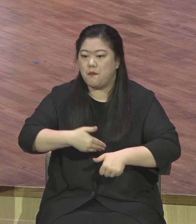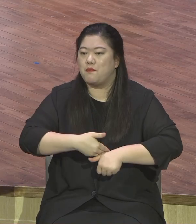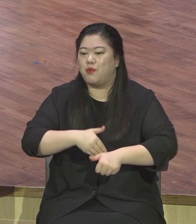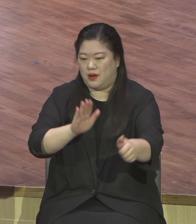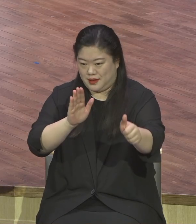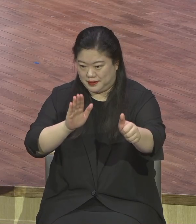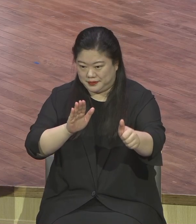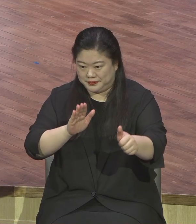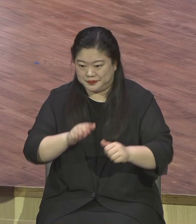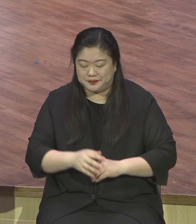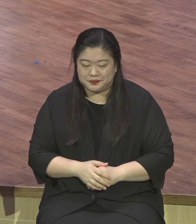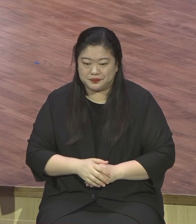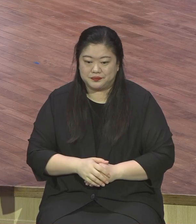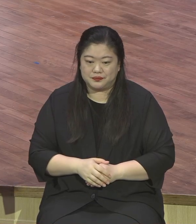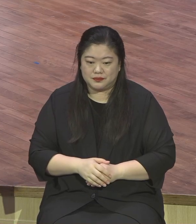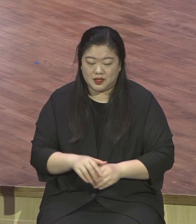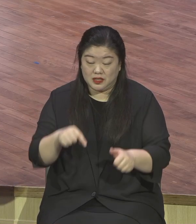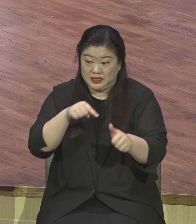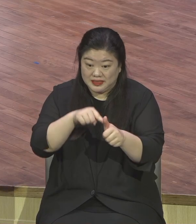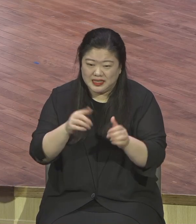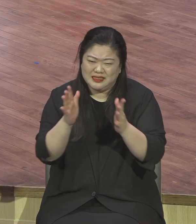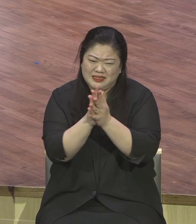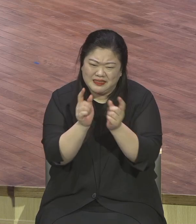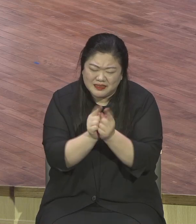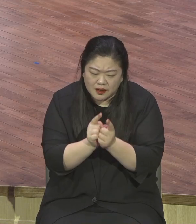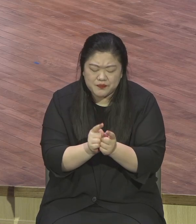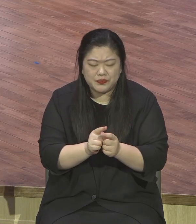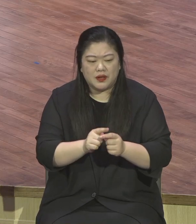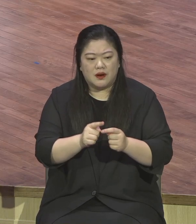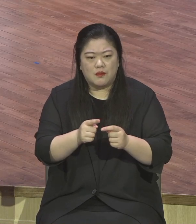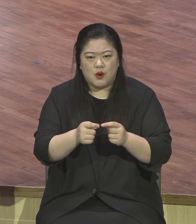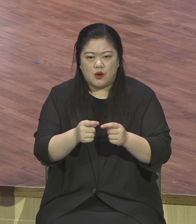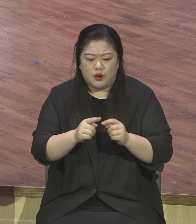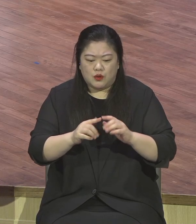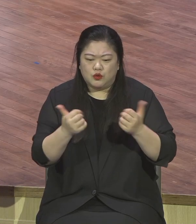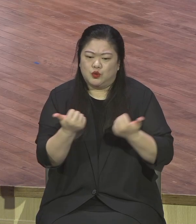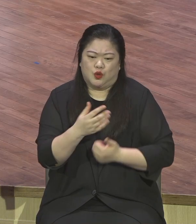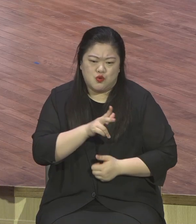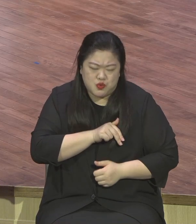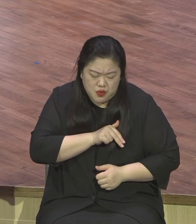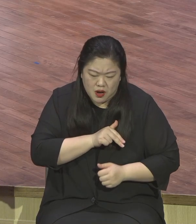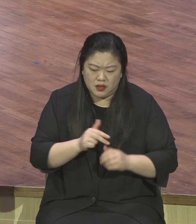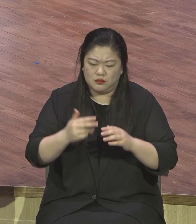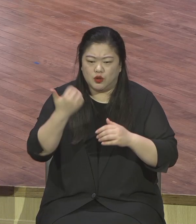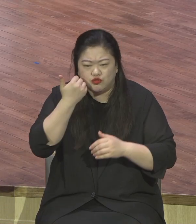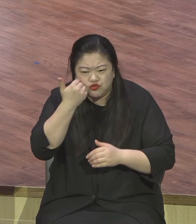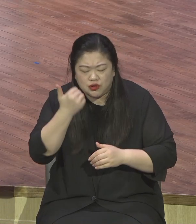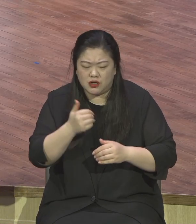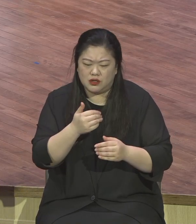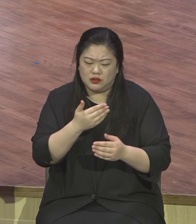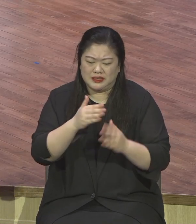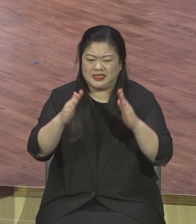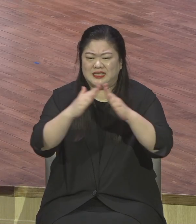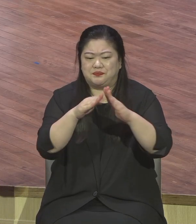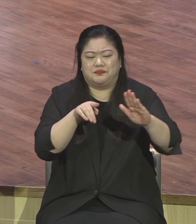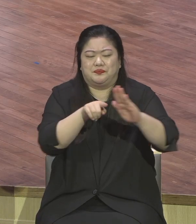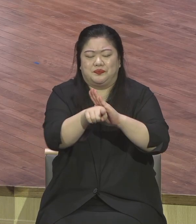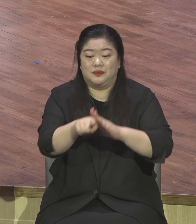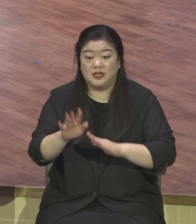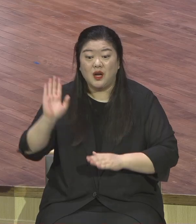일일이 다 방문해서 그때는 뭐 우리가 요즘 편지가 있다던가 무슨